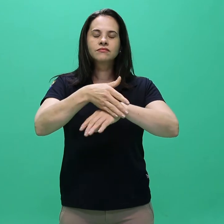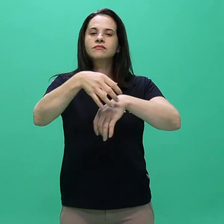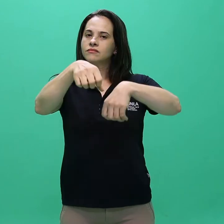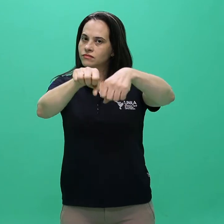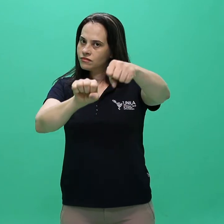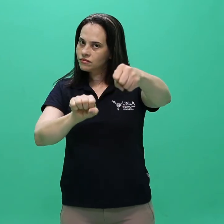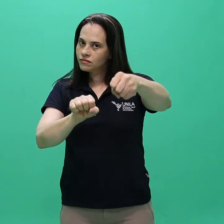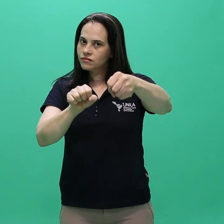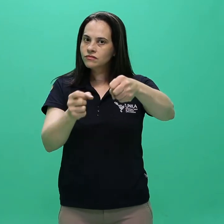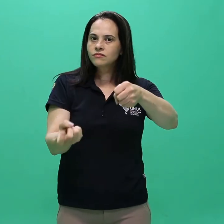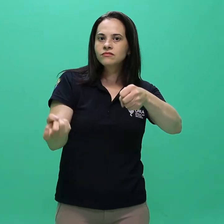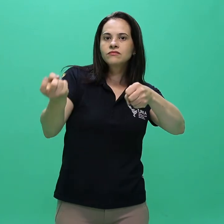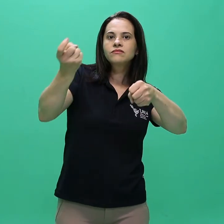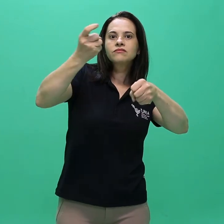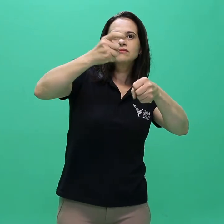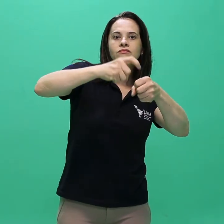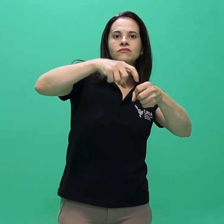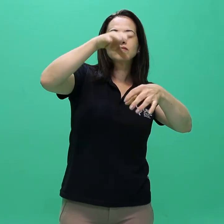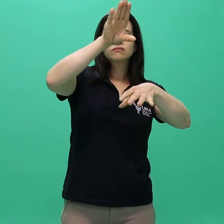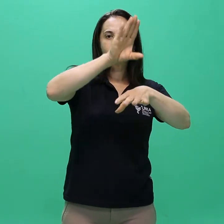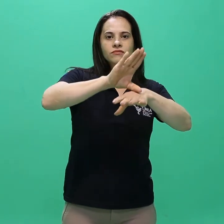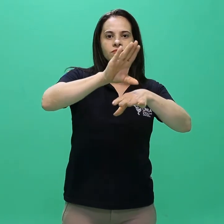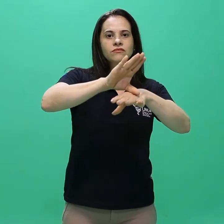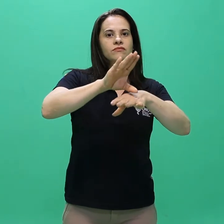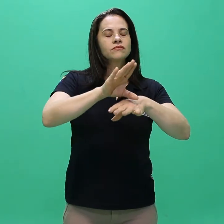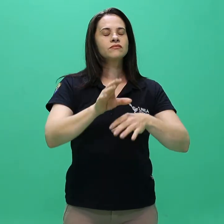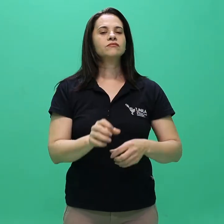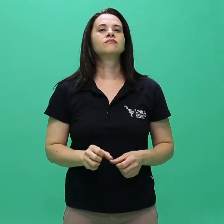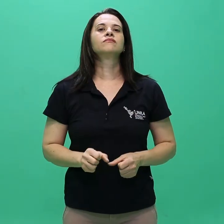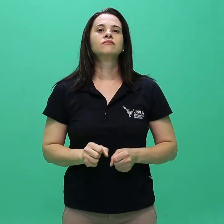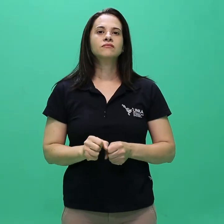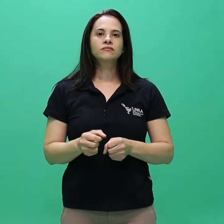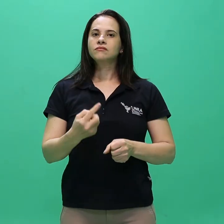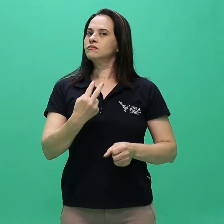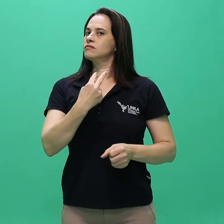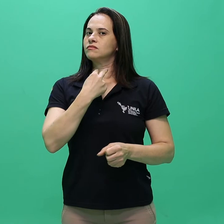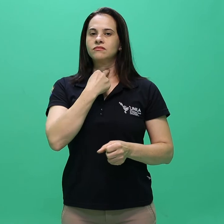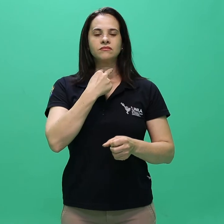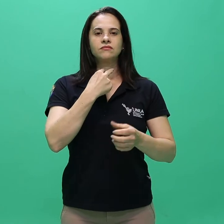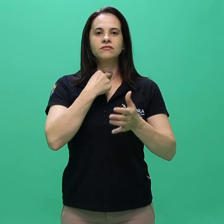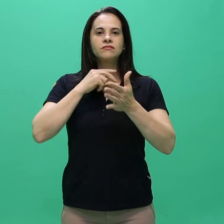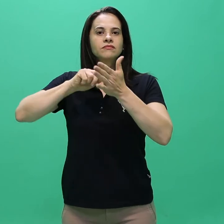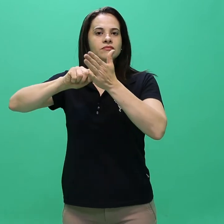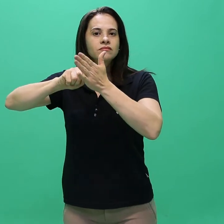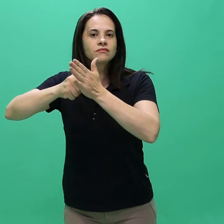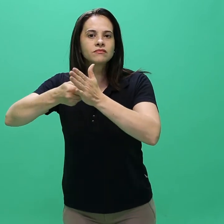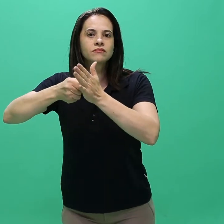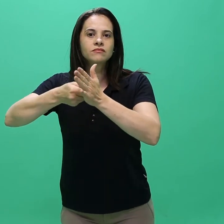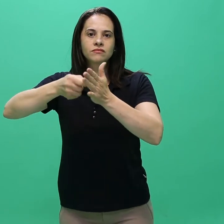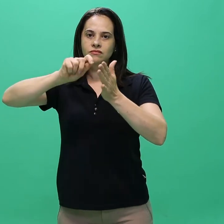poderá requerer trancamento total de matrícula no primeiro semestre de 2018.